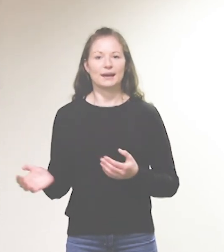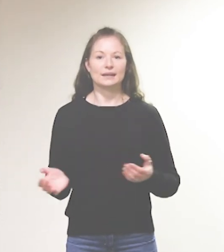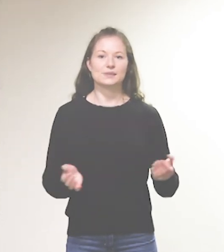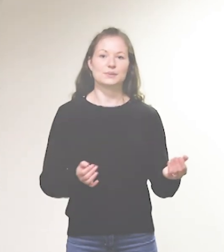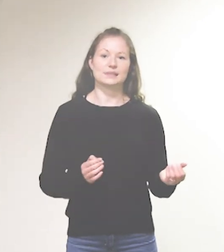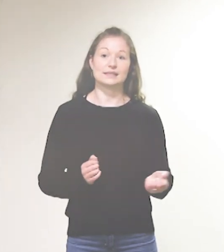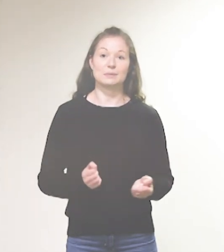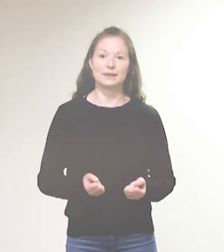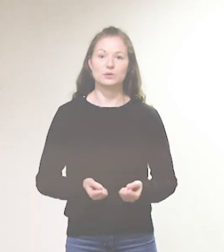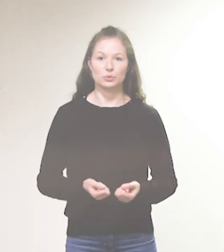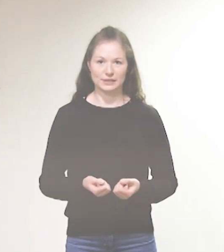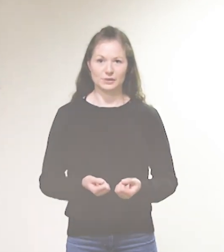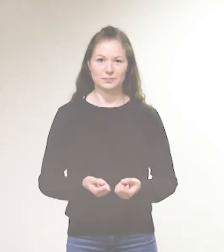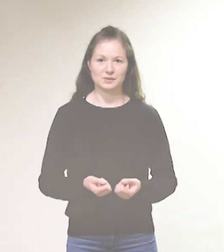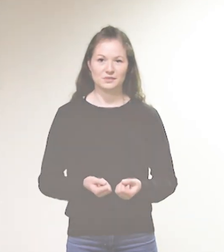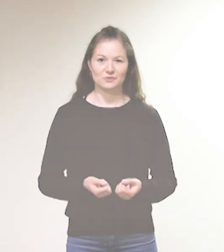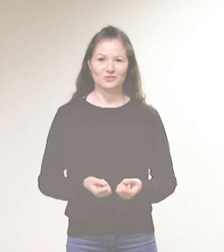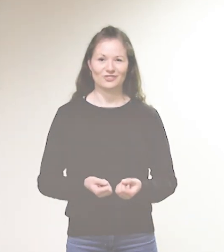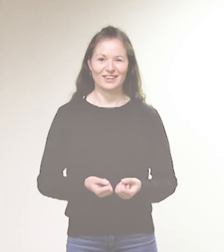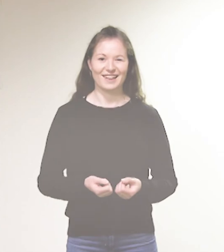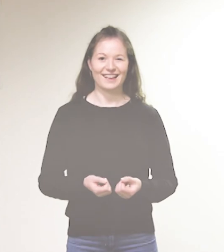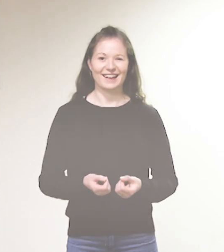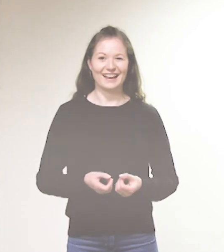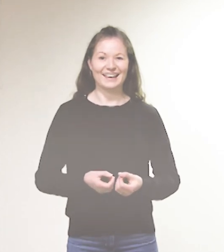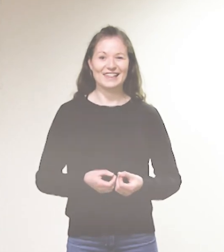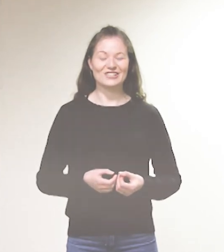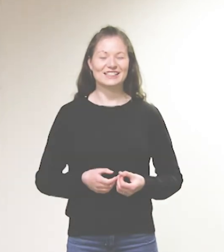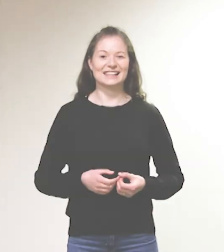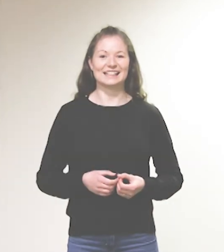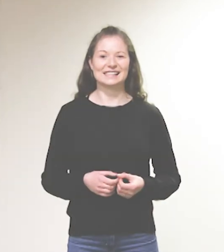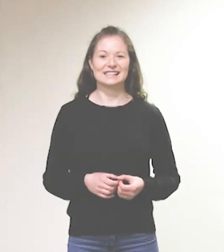ganz durch das Gebet durchkommt. Los geht's!